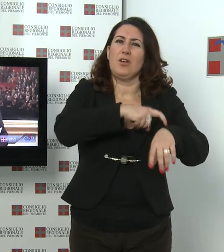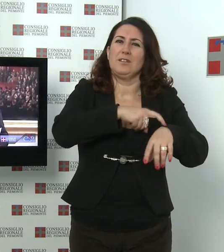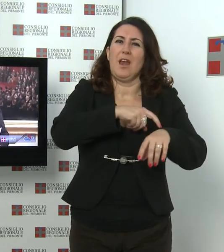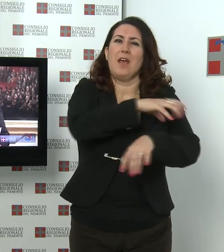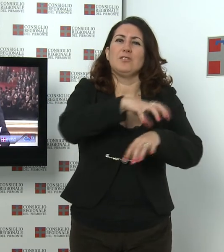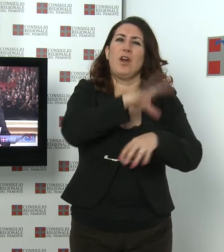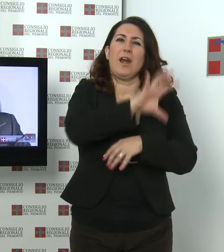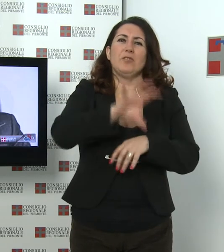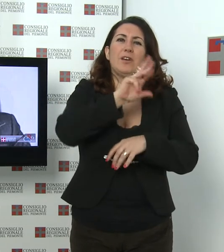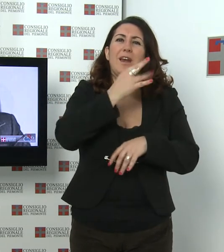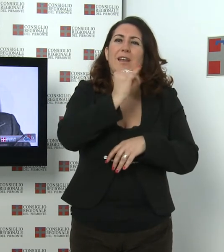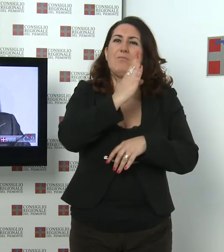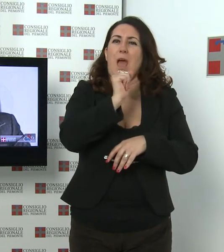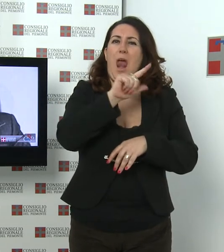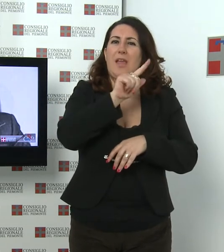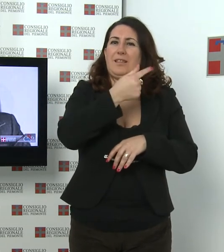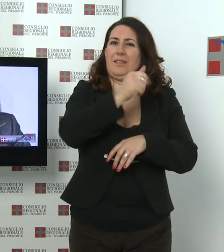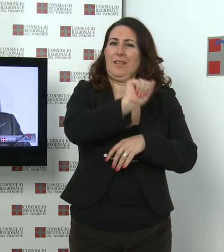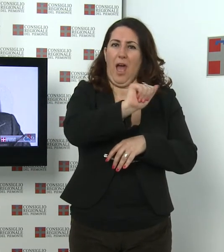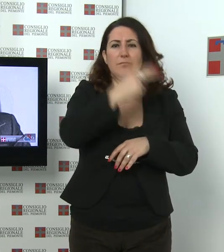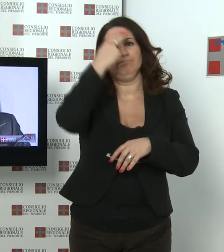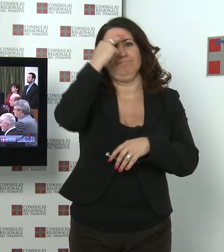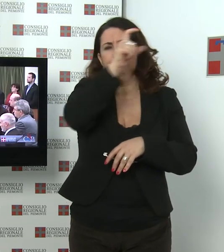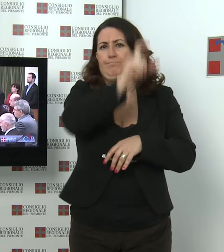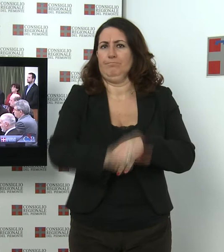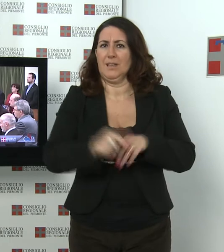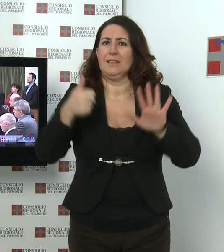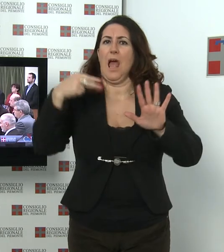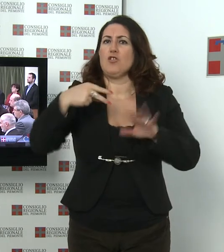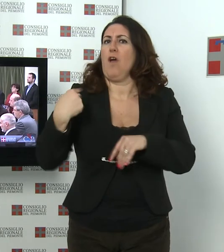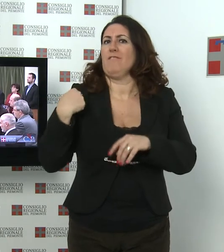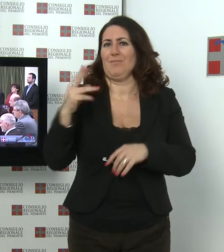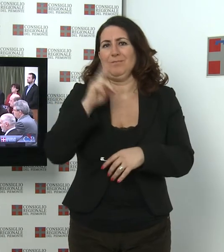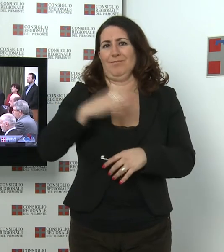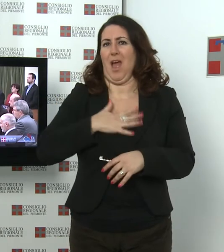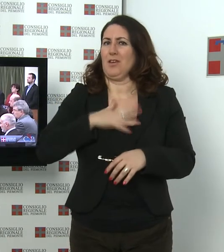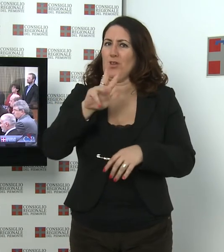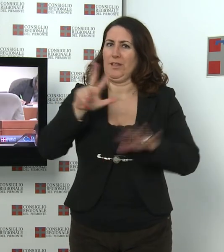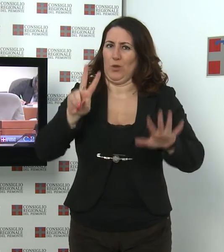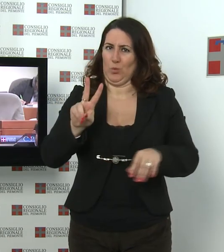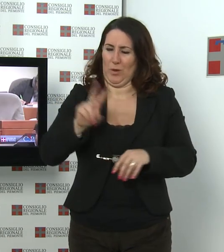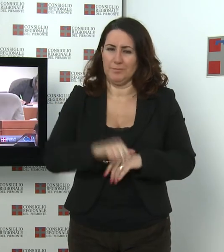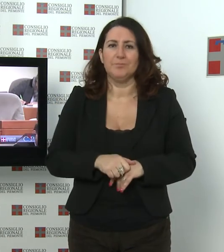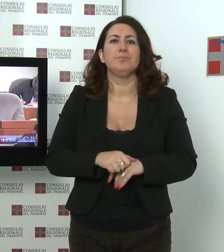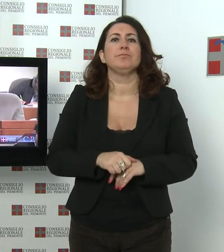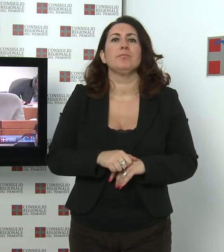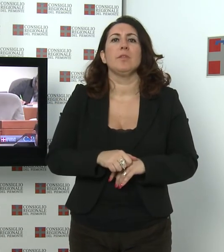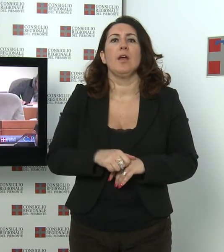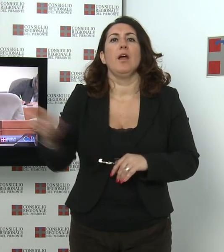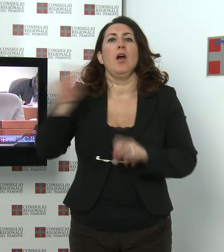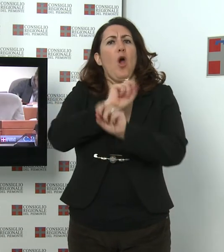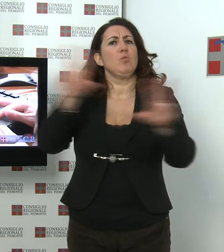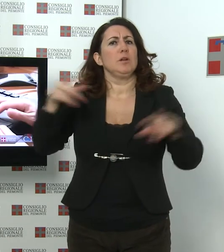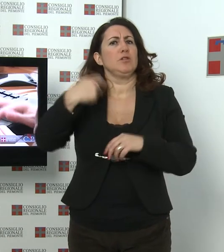regionale Luigi Ribalta, scomparso lo scorso 6 novembre all'età di 82 anni. Dopo la comunicazione del Presidente della Giunta,